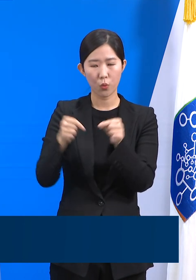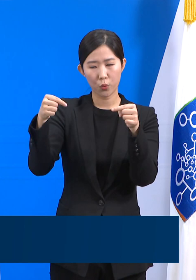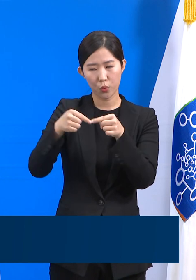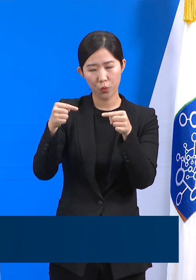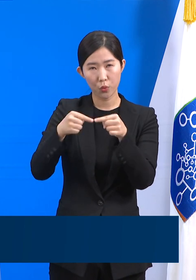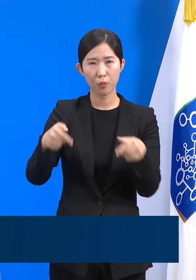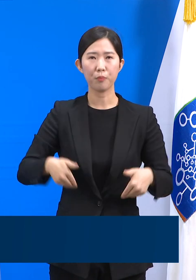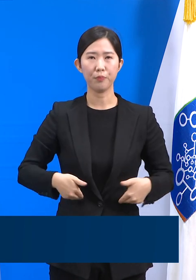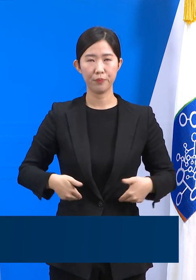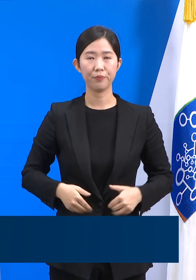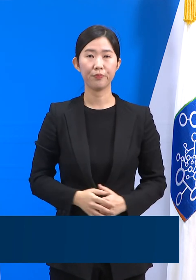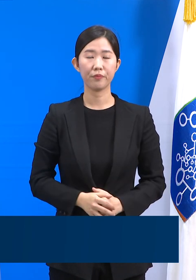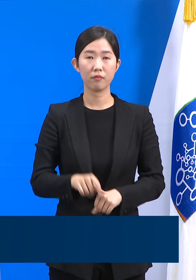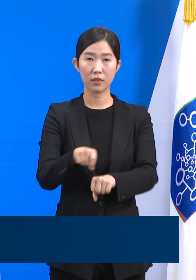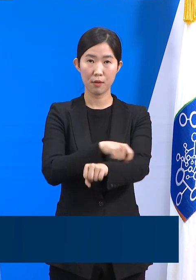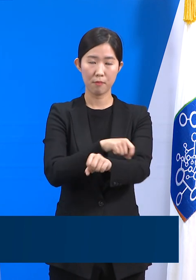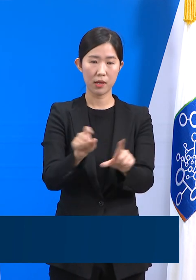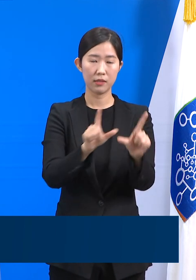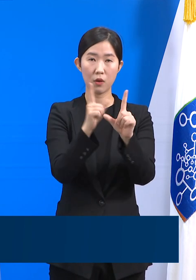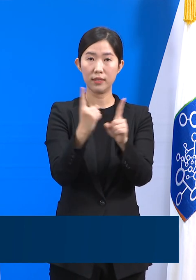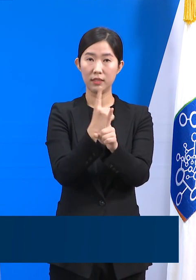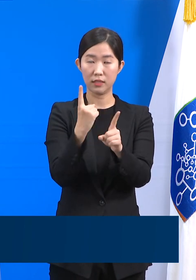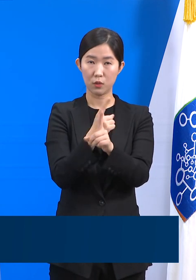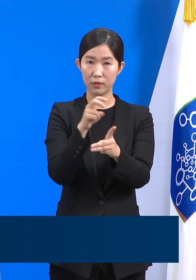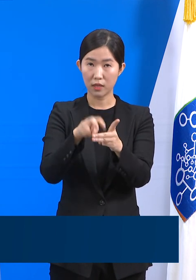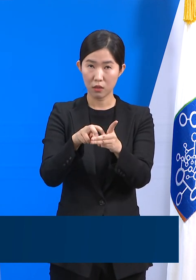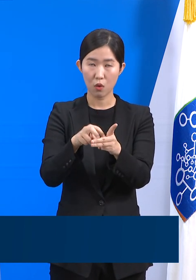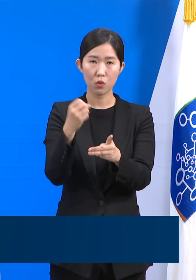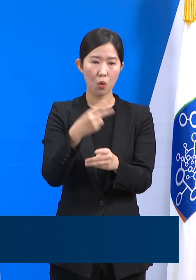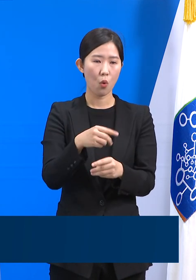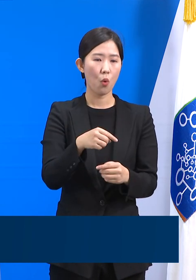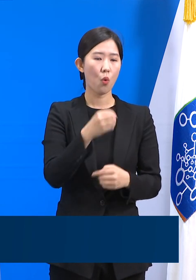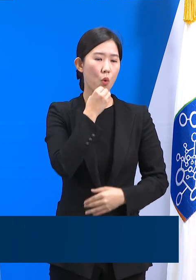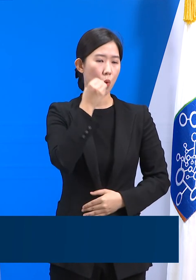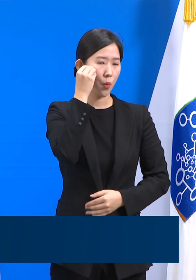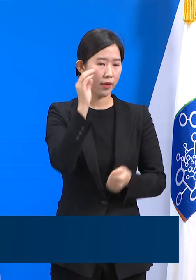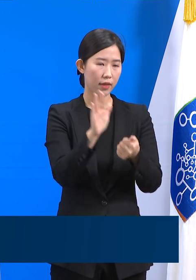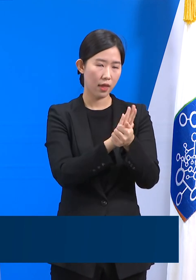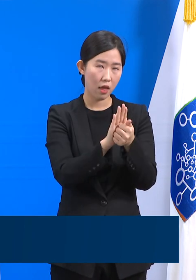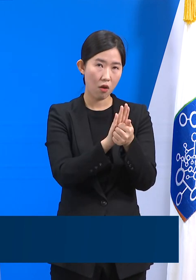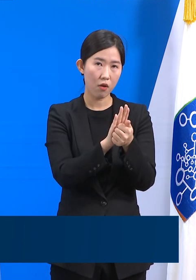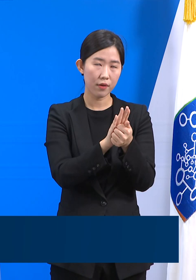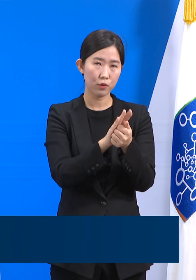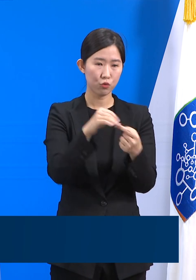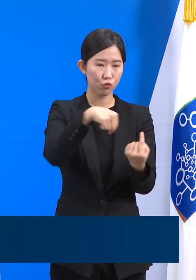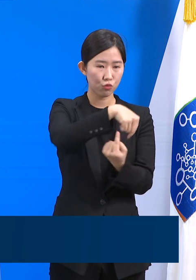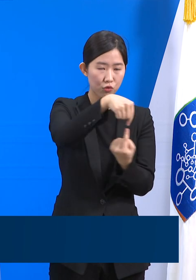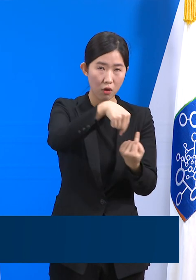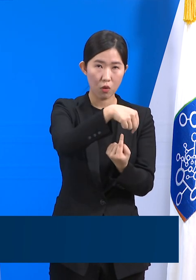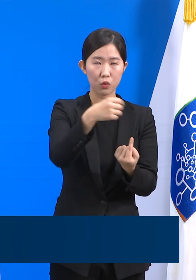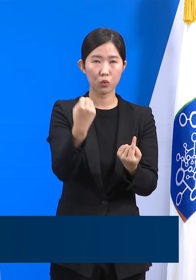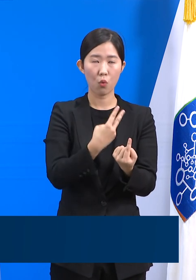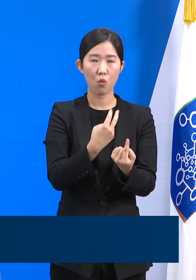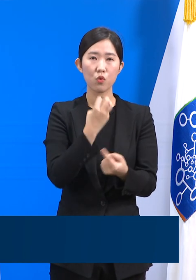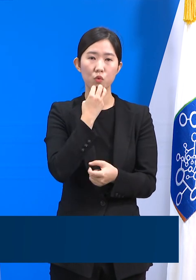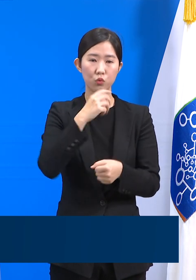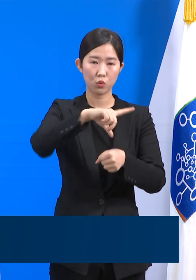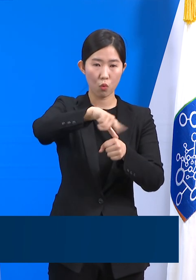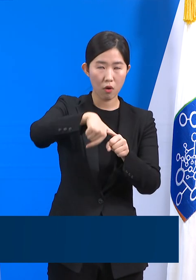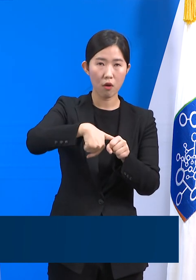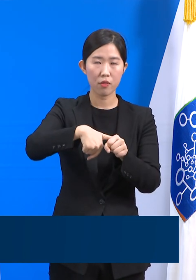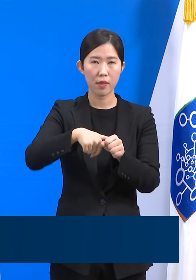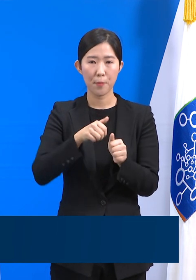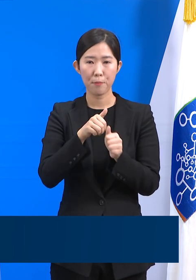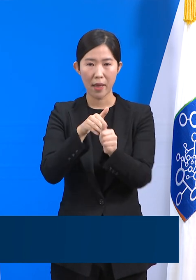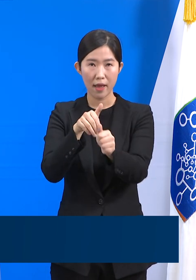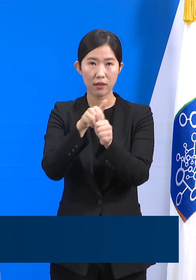특별생활치료센터, 홈케어 시스템의 가정관리 운영 프로그램, 그리고 수도권 공동대응 상황실 병상 배정팀 간에